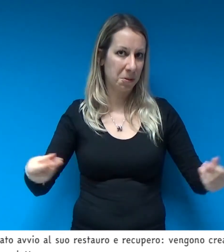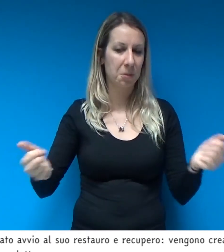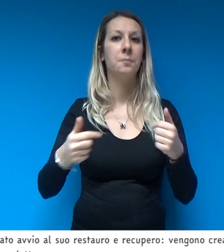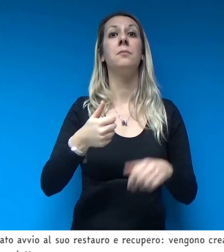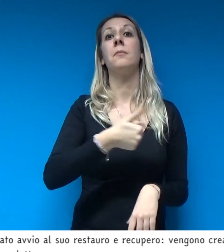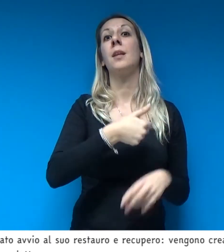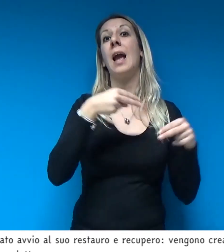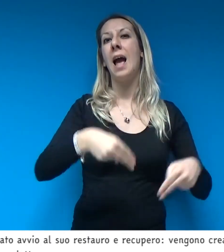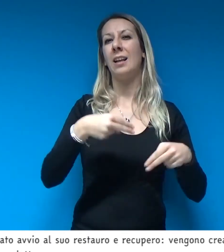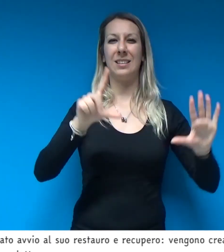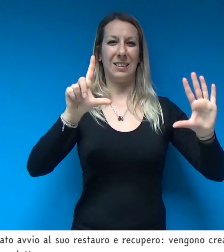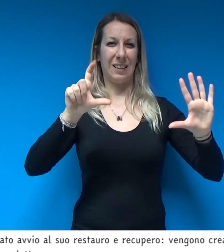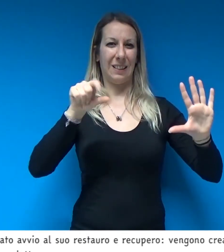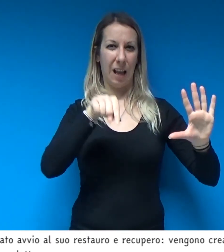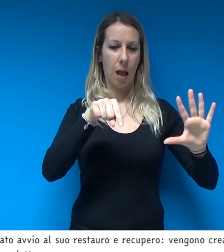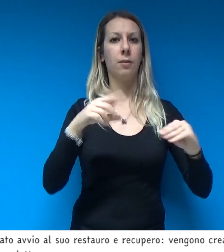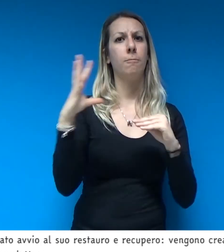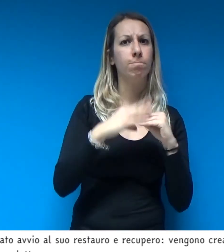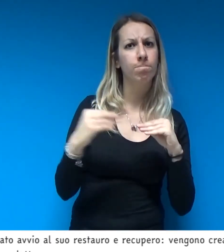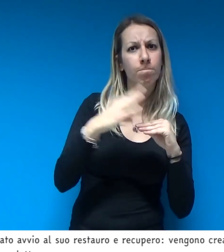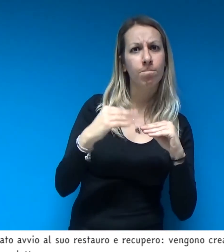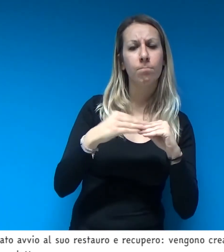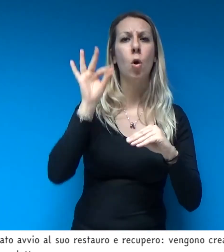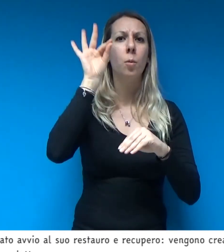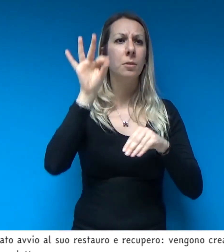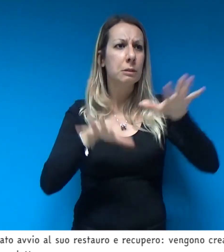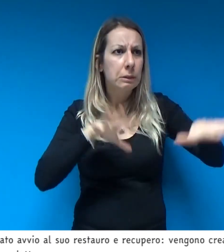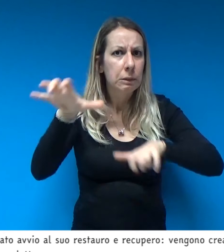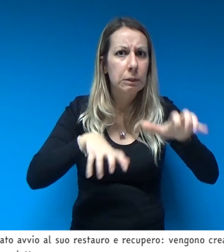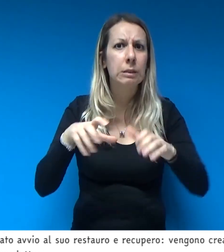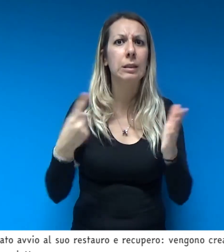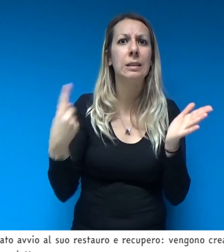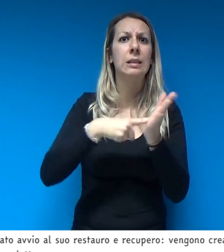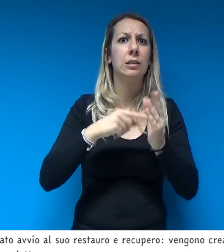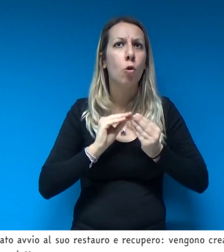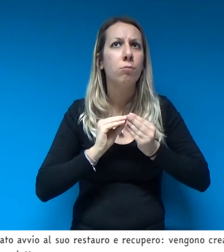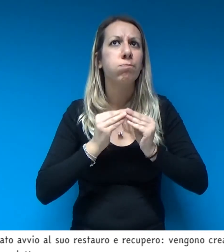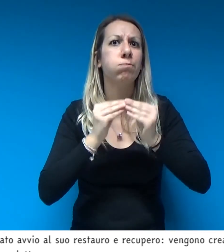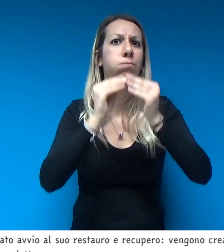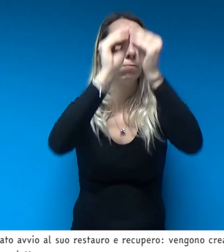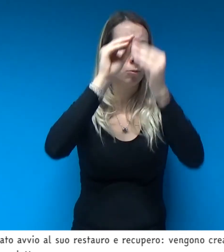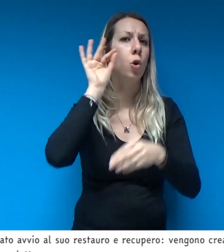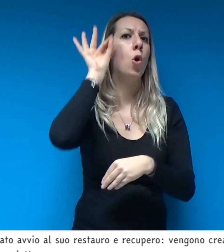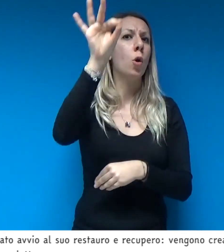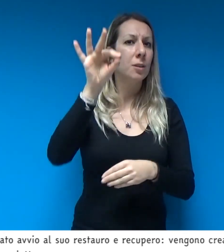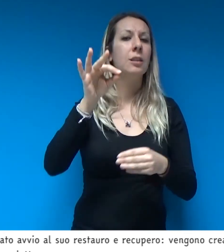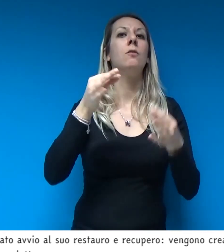Negli anni 70 si è dato avvio al suo restauro e recupero. Vengono create la sala